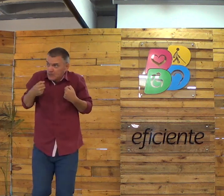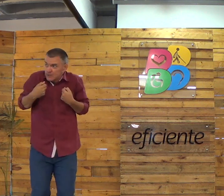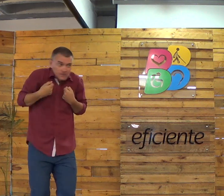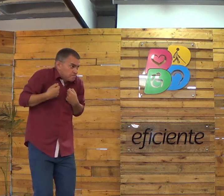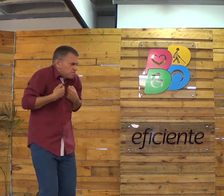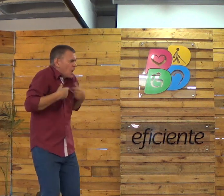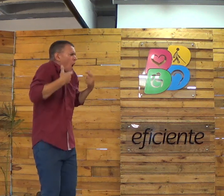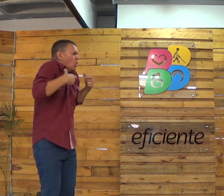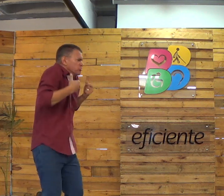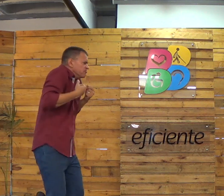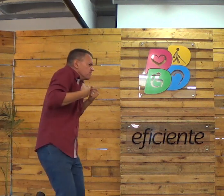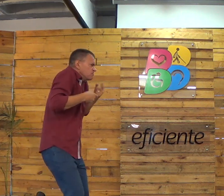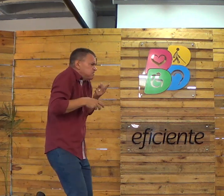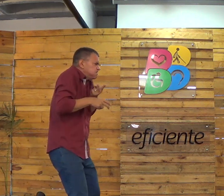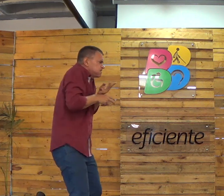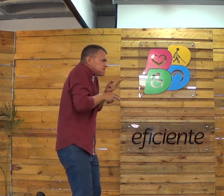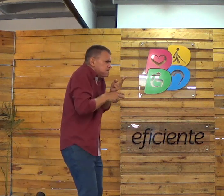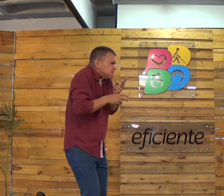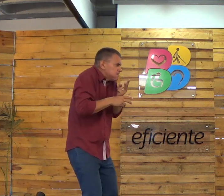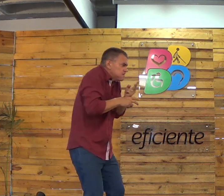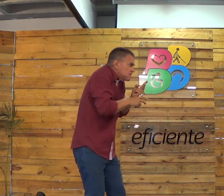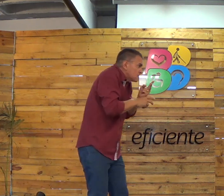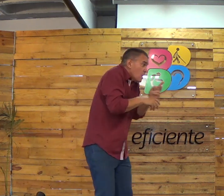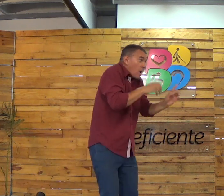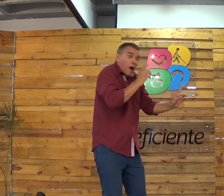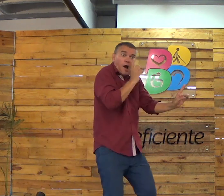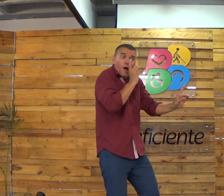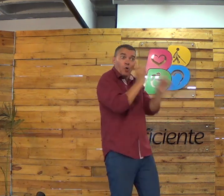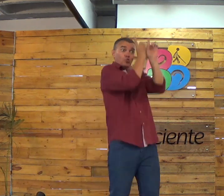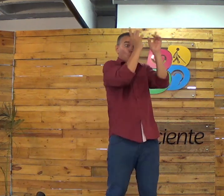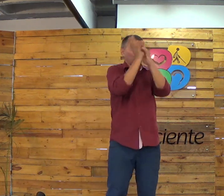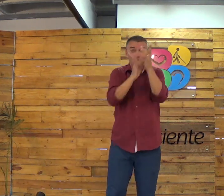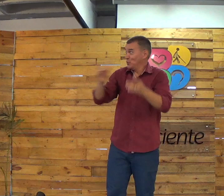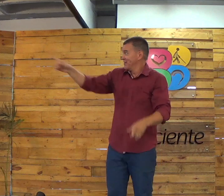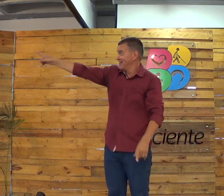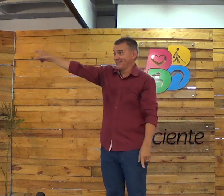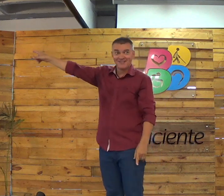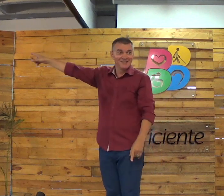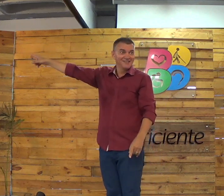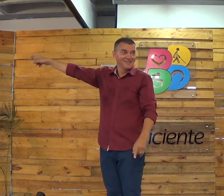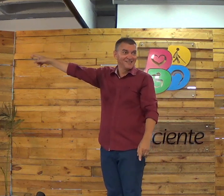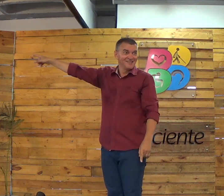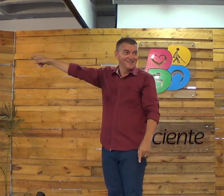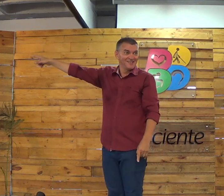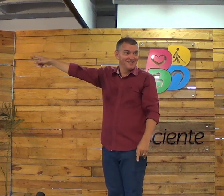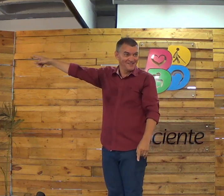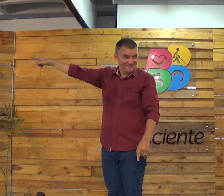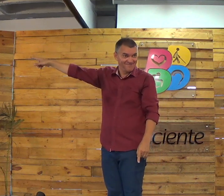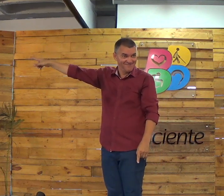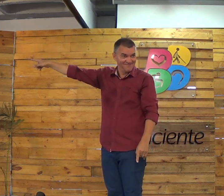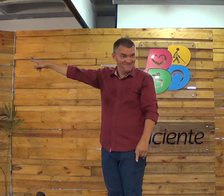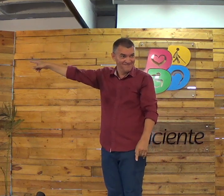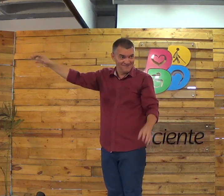Pela noite, ele se vestiu, né? E tanto que atrás dele, ele encontrou Jesus. Vejou a minha imagem.